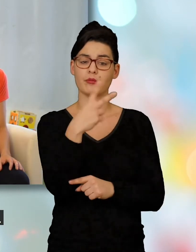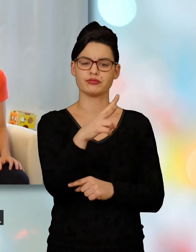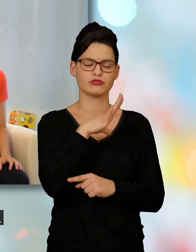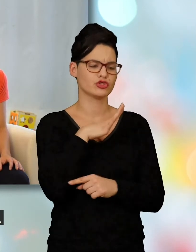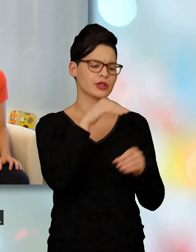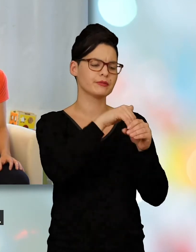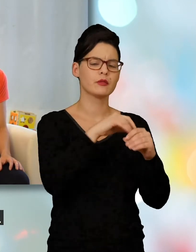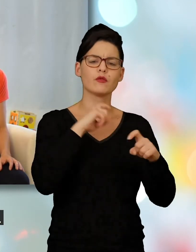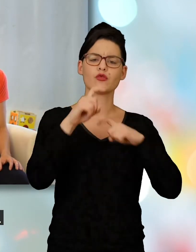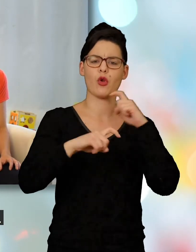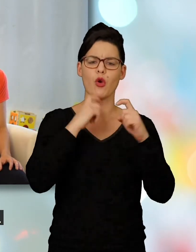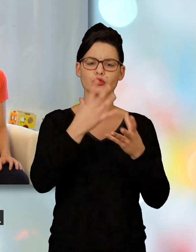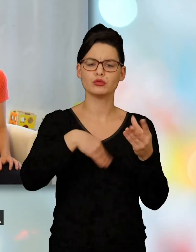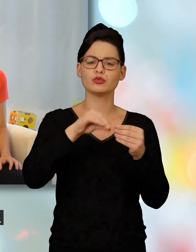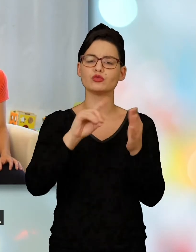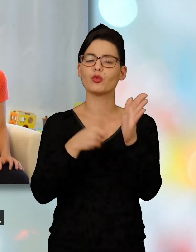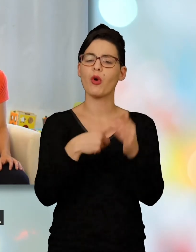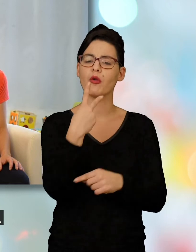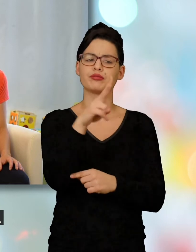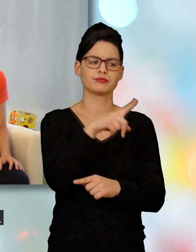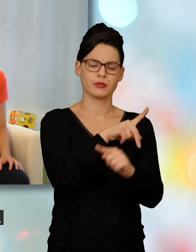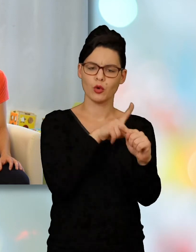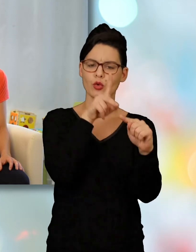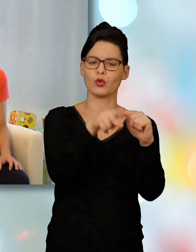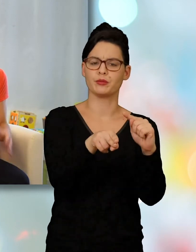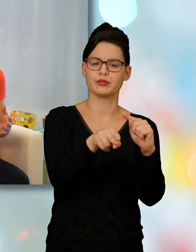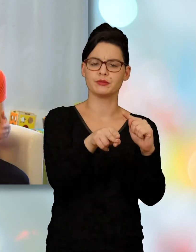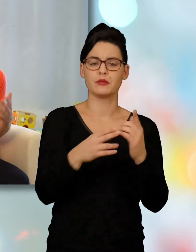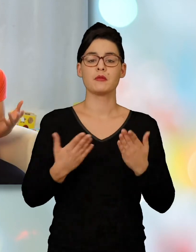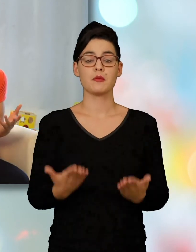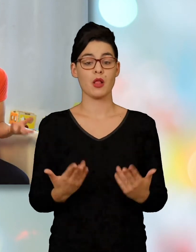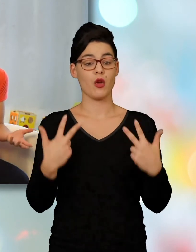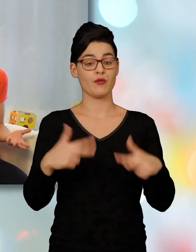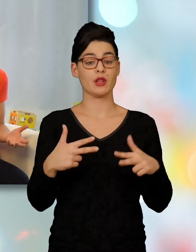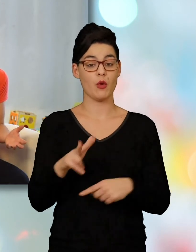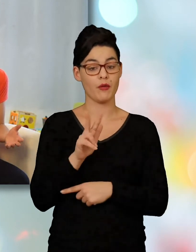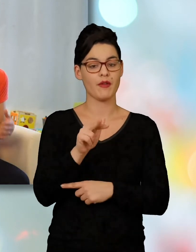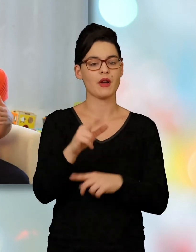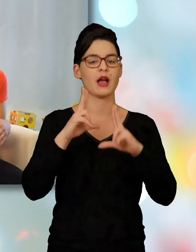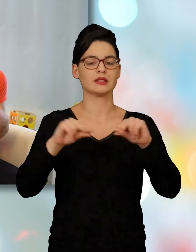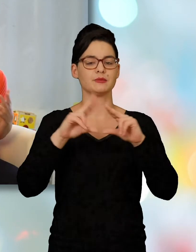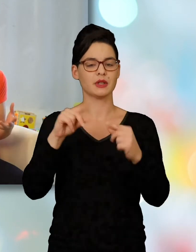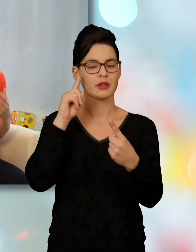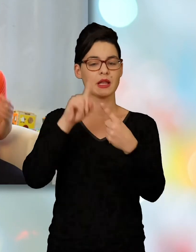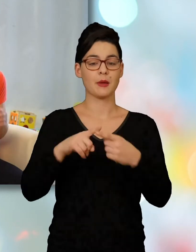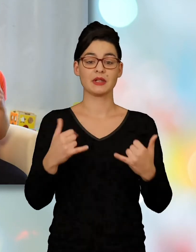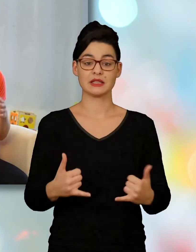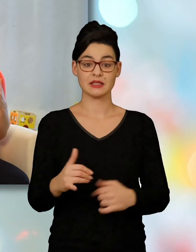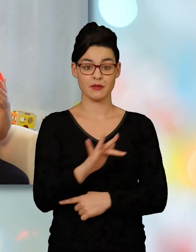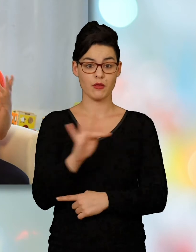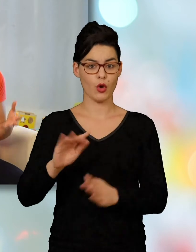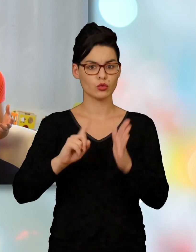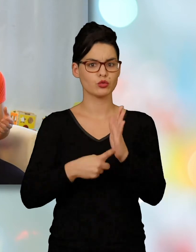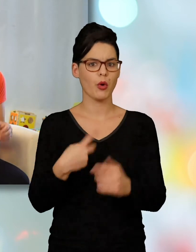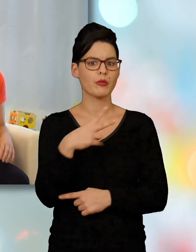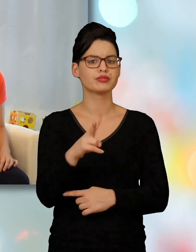exercer des violences et vous empêcher d'accéder à vos droits. La vidéo que vous regardez actuellement vous permet de connaître vos droits sur